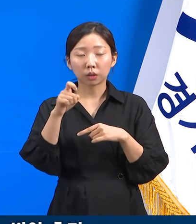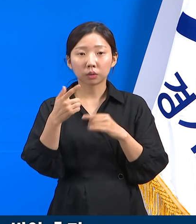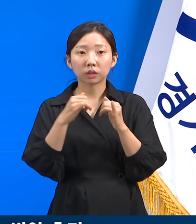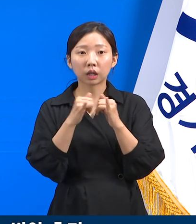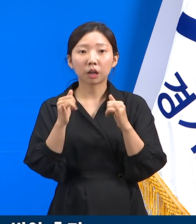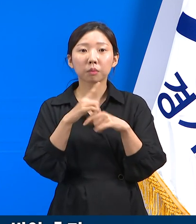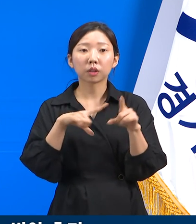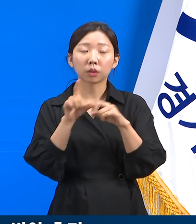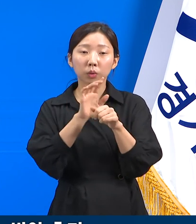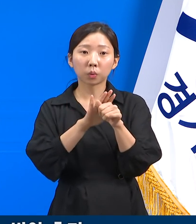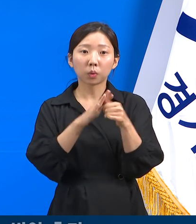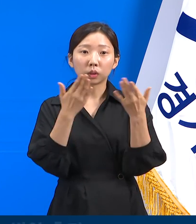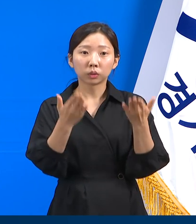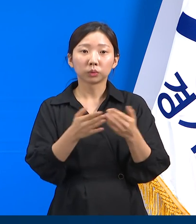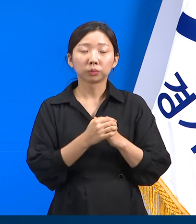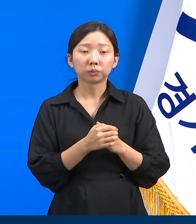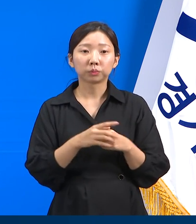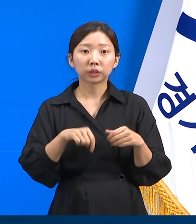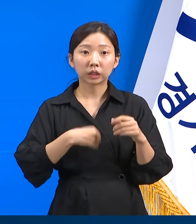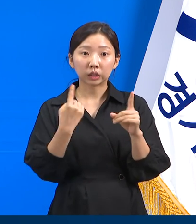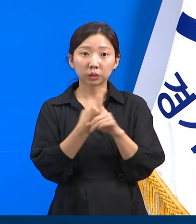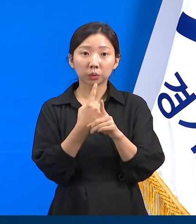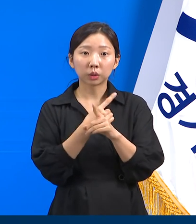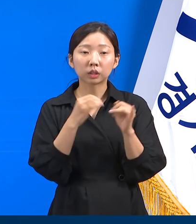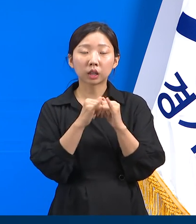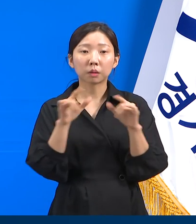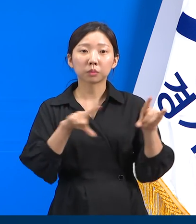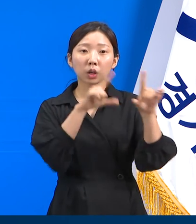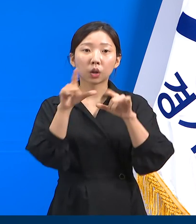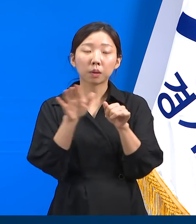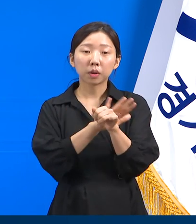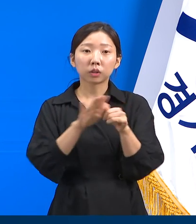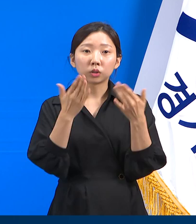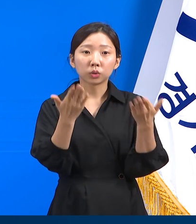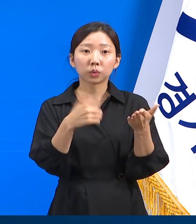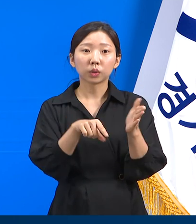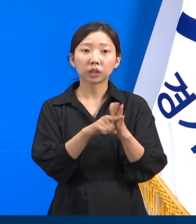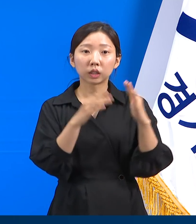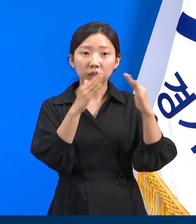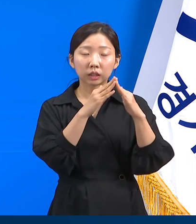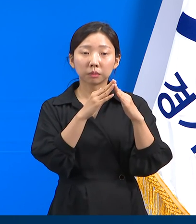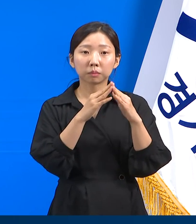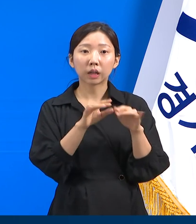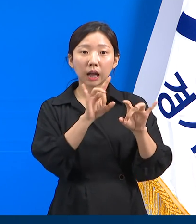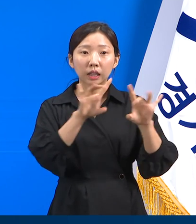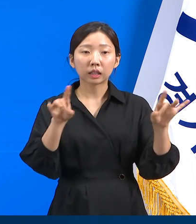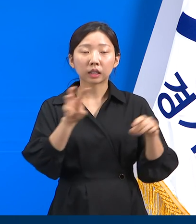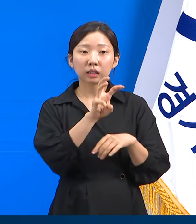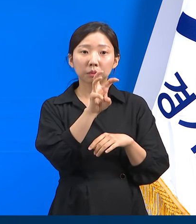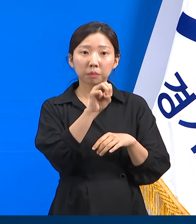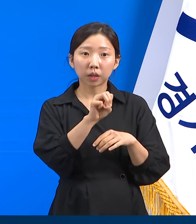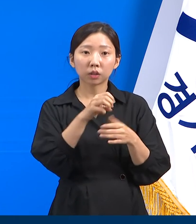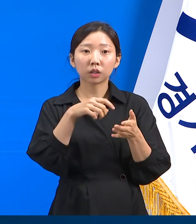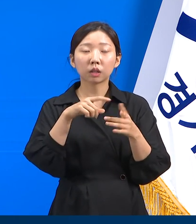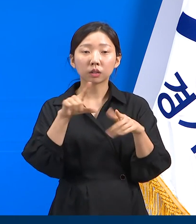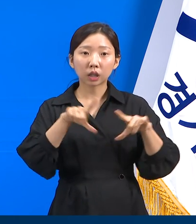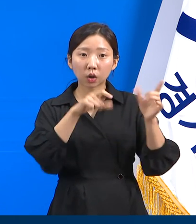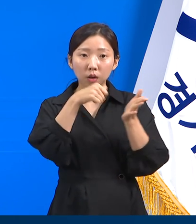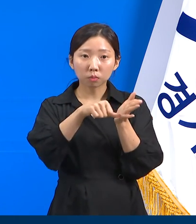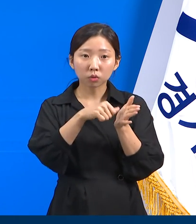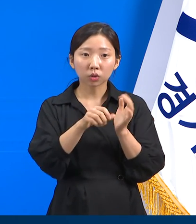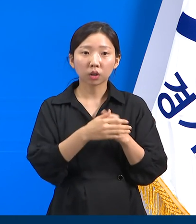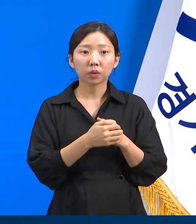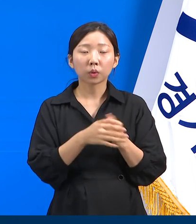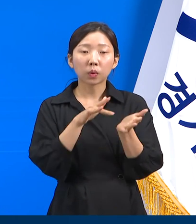중입니다. 또한 자가치료자의 생활 편의를 지원하기 위해서 가구당 30만원 상당의 생필품 키트 및 혈제의